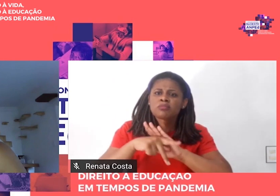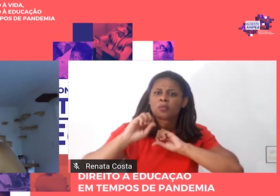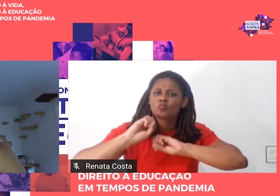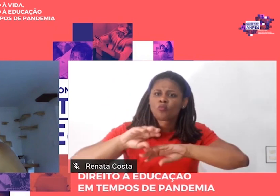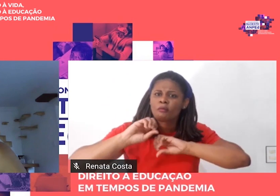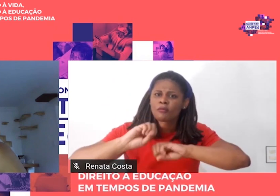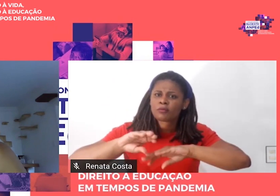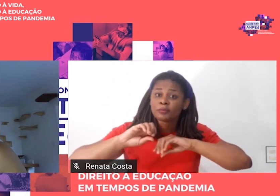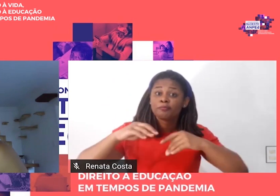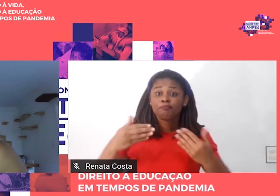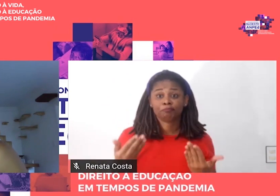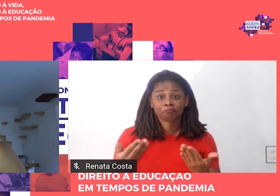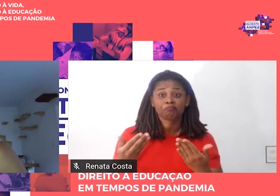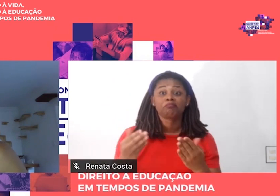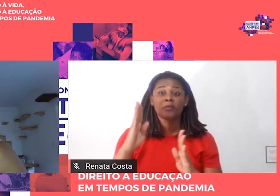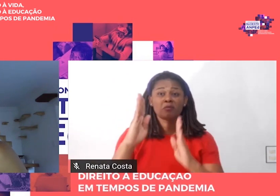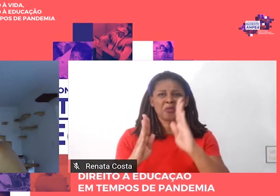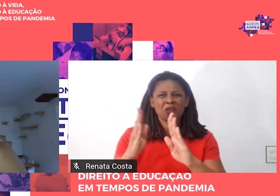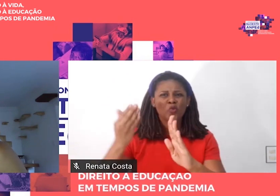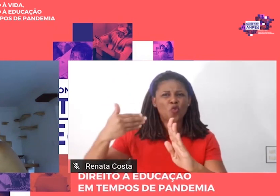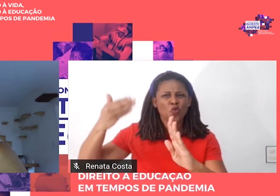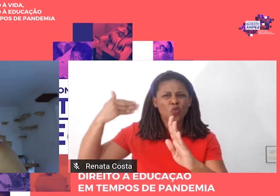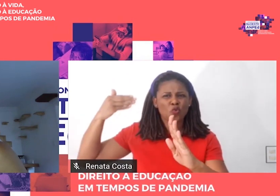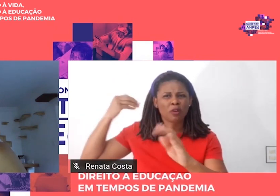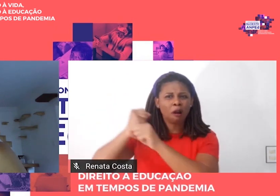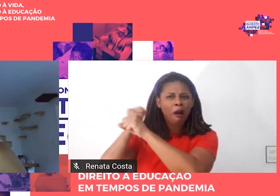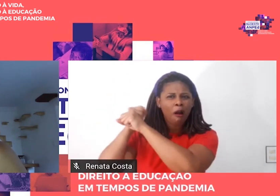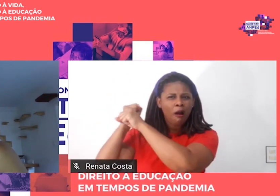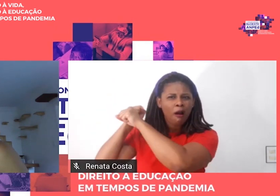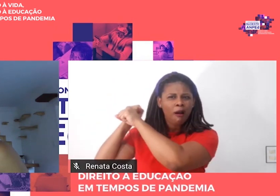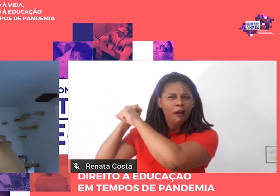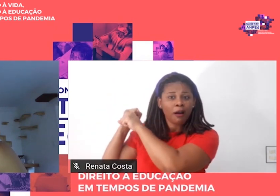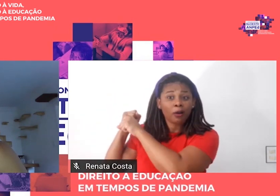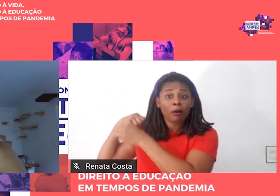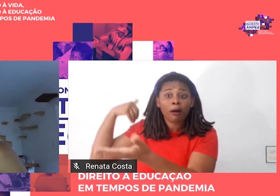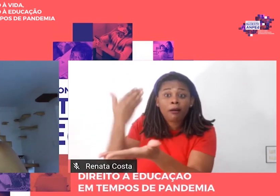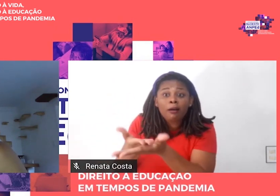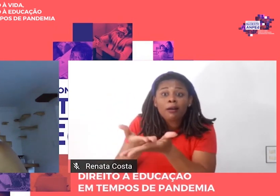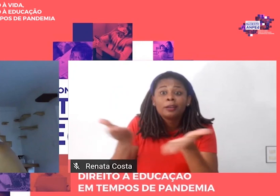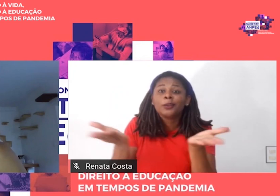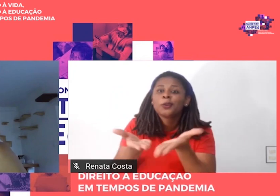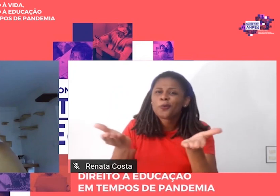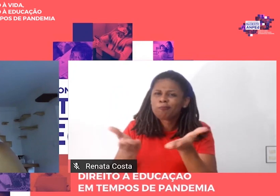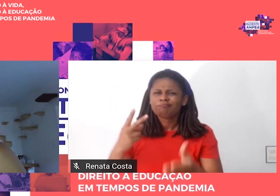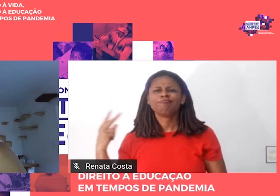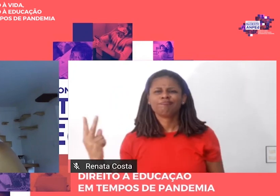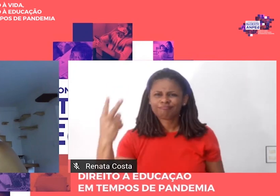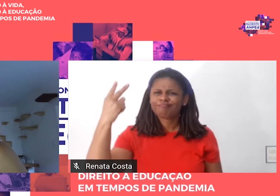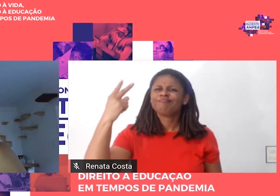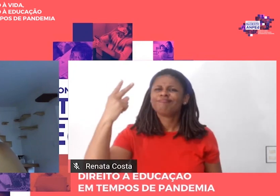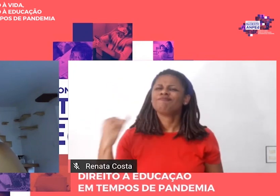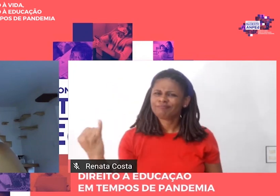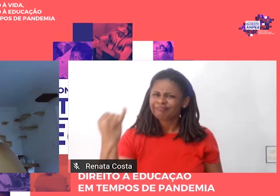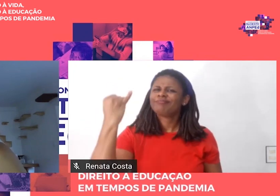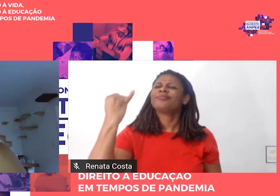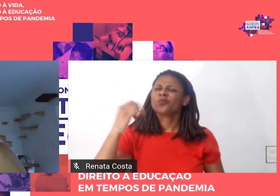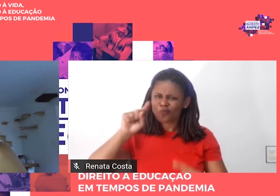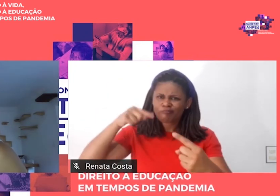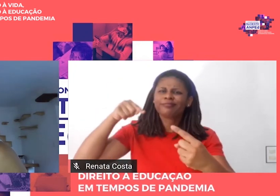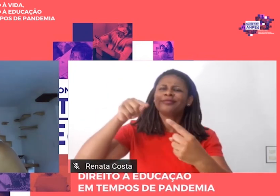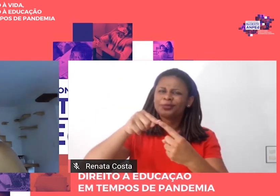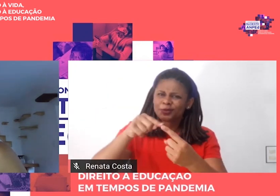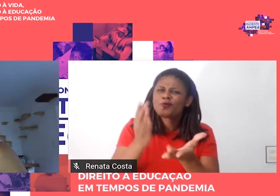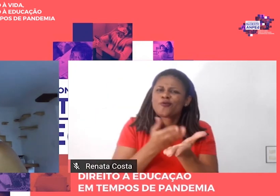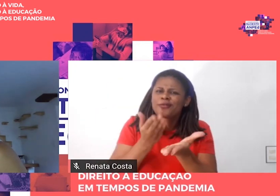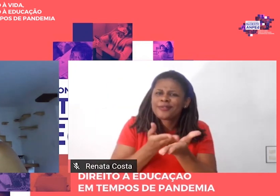Décadas passadas, o livro continua a ser indicado justamente com esse objetivo e em 2002,